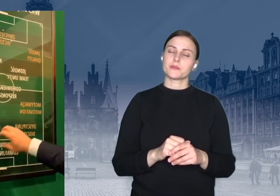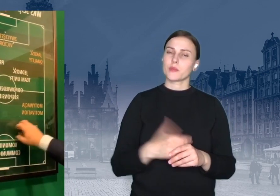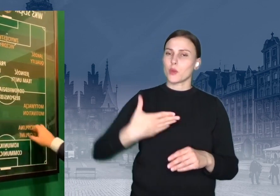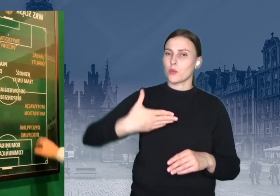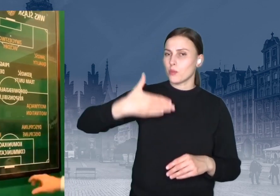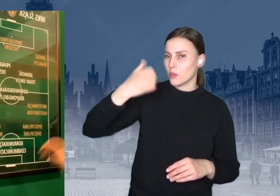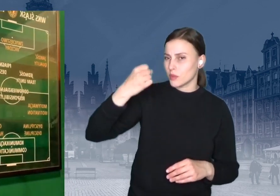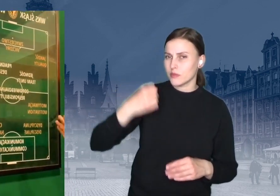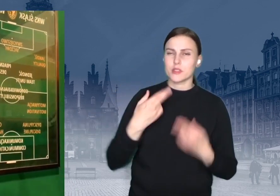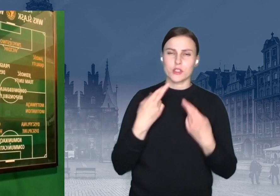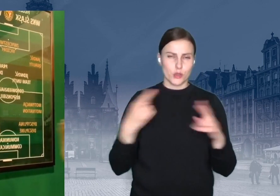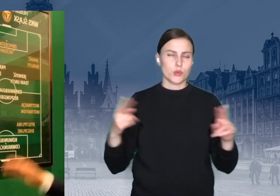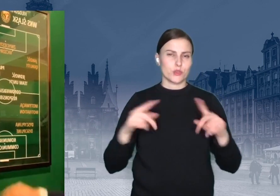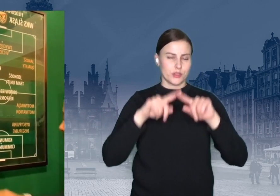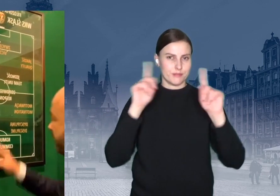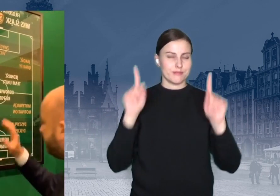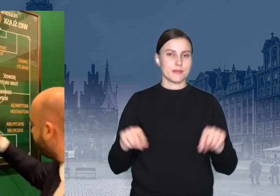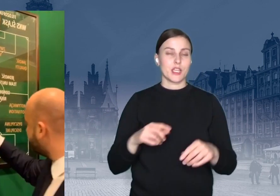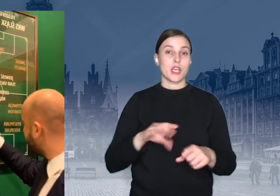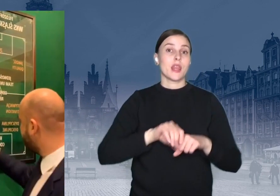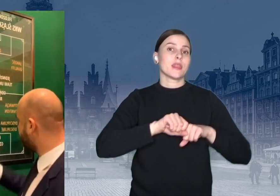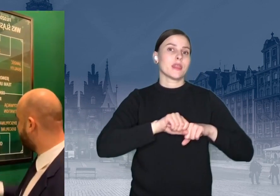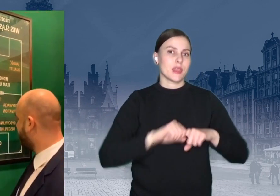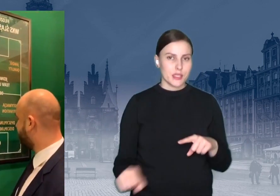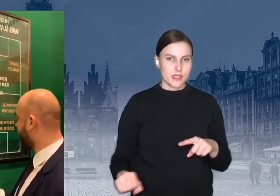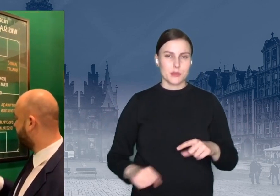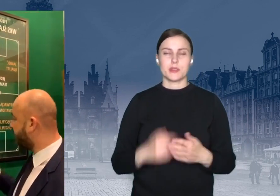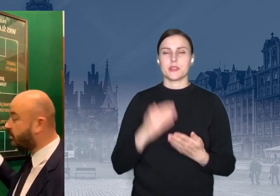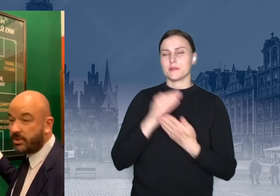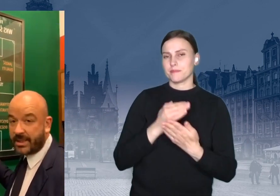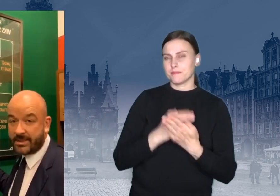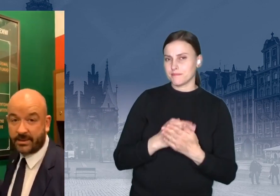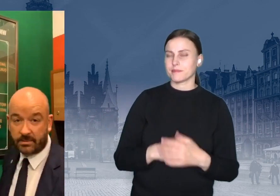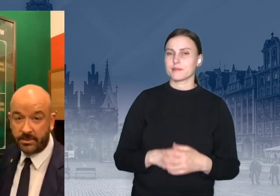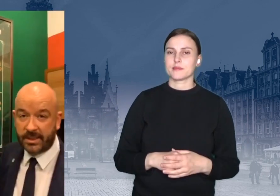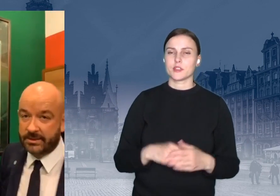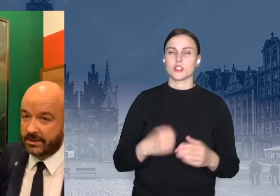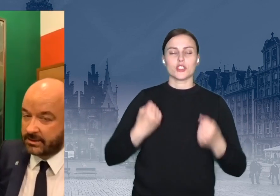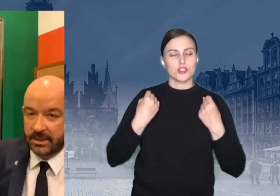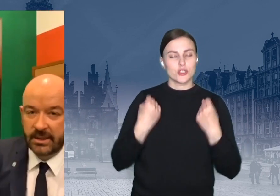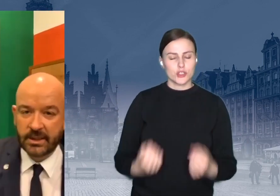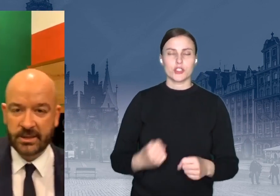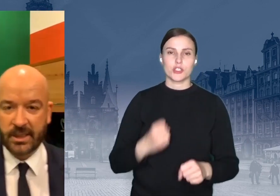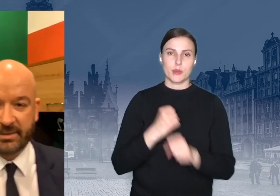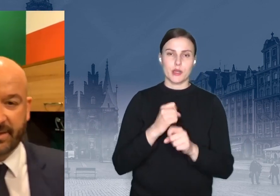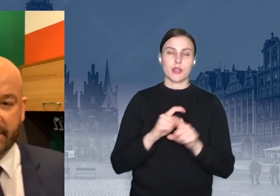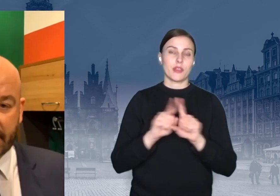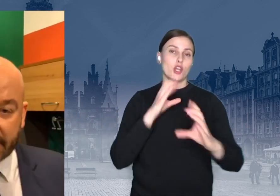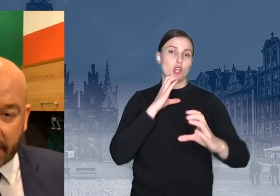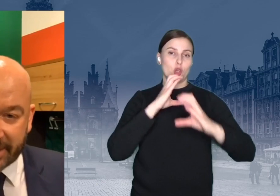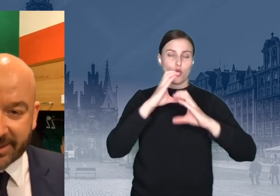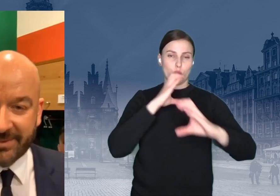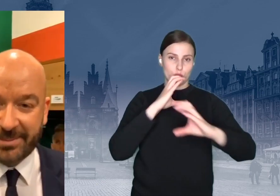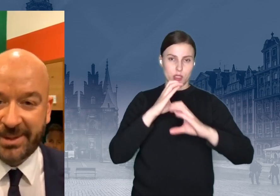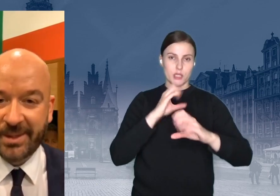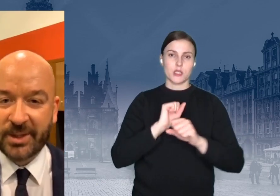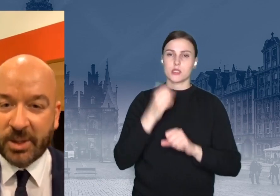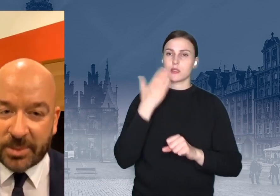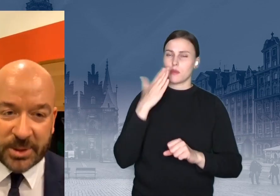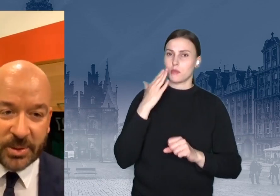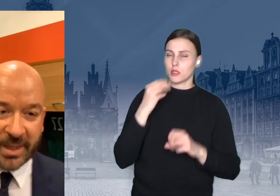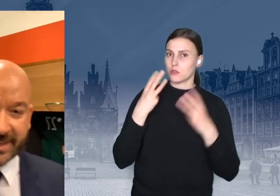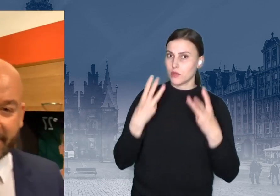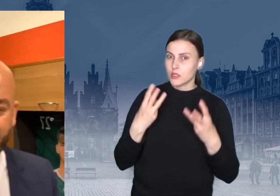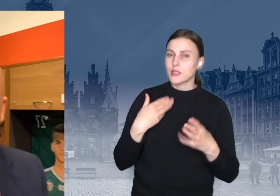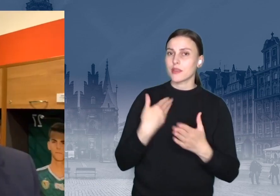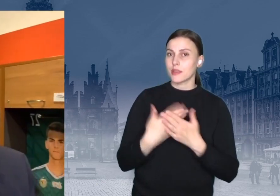dyscyplina i dyscyplina, no i ciężka, ciężka praca, no i komunikacja, komunikacja jest szalenie ważna, dlatego ja się z wami komunikuję, dlatego